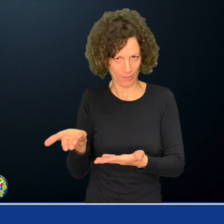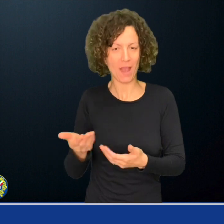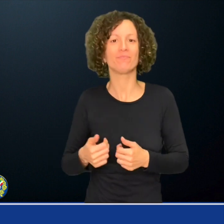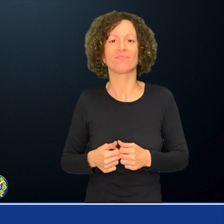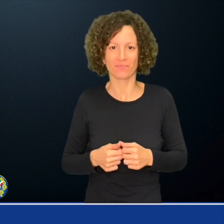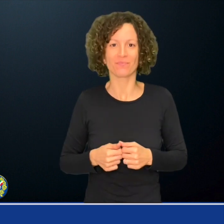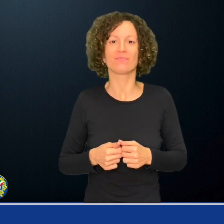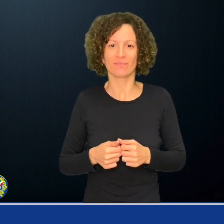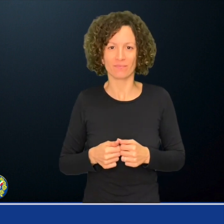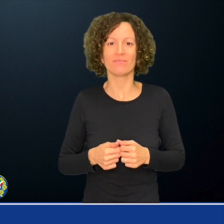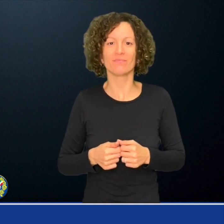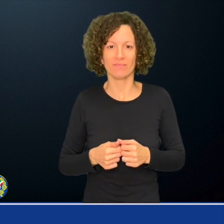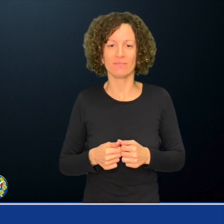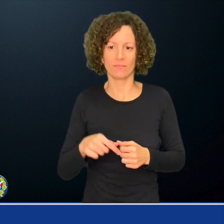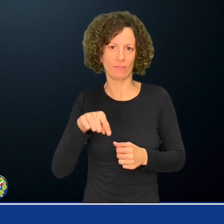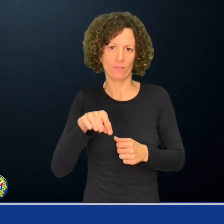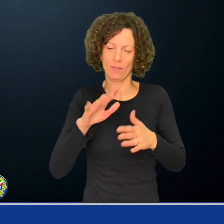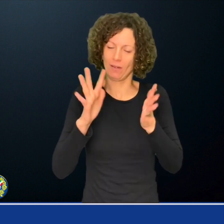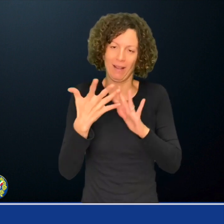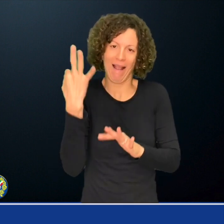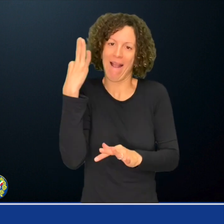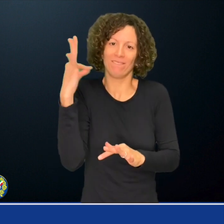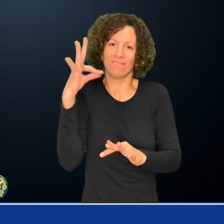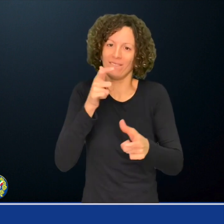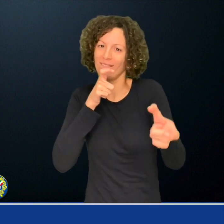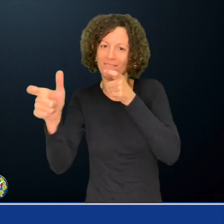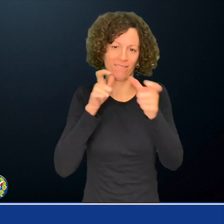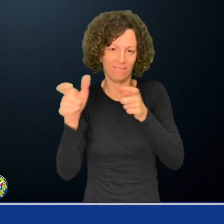o anche un decisore politico, esprimendosi nella propria lingua madre.